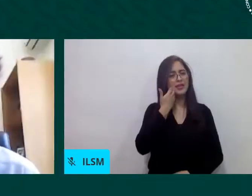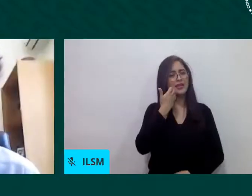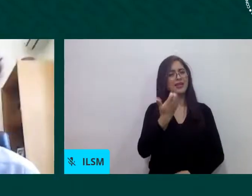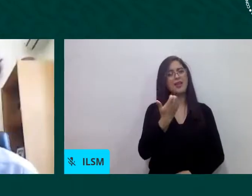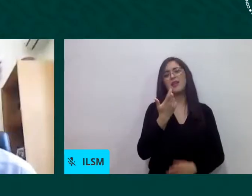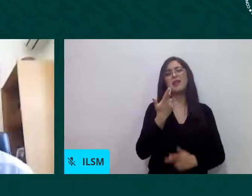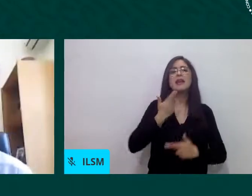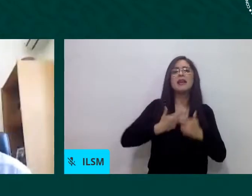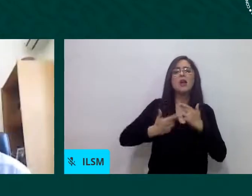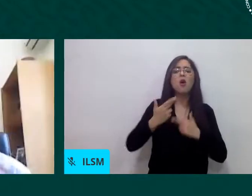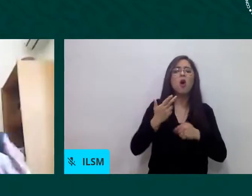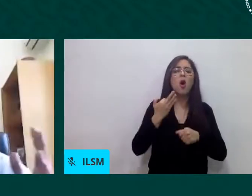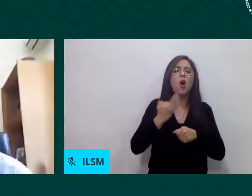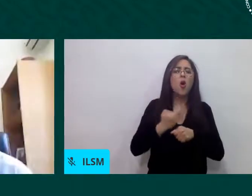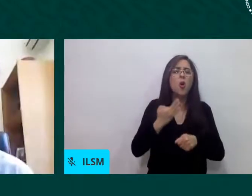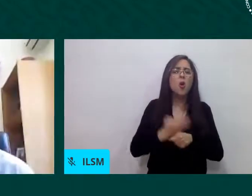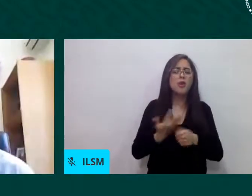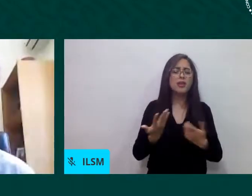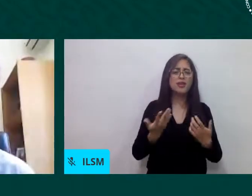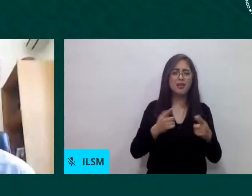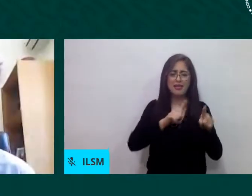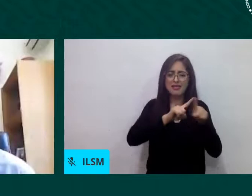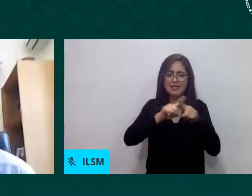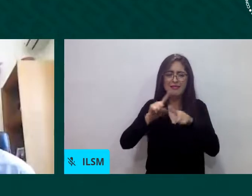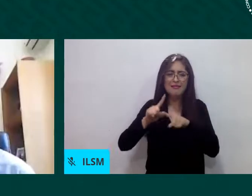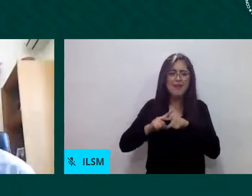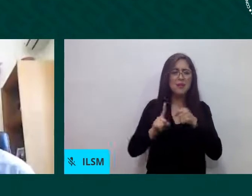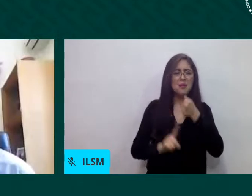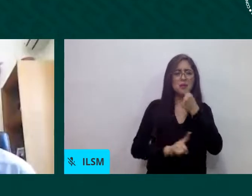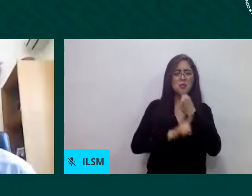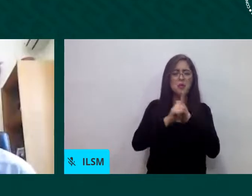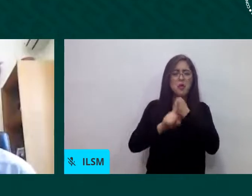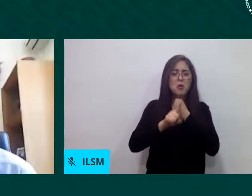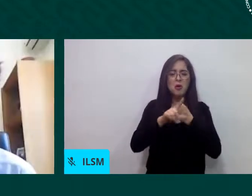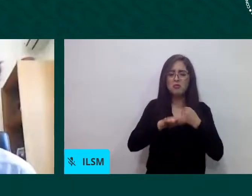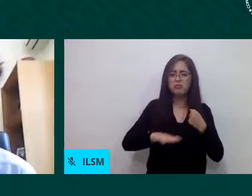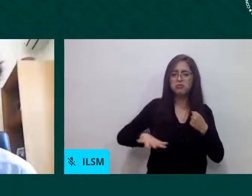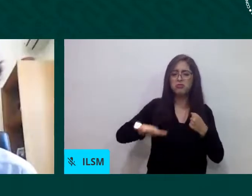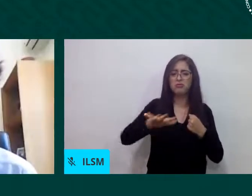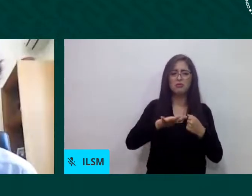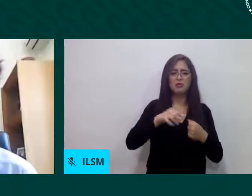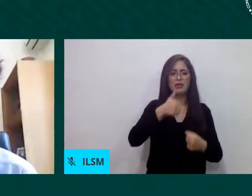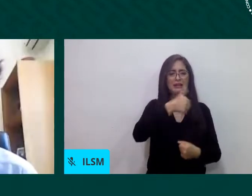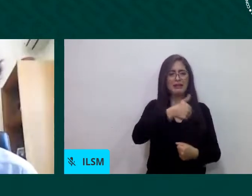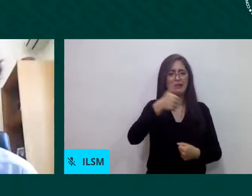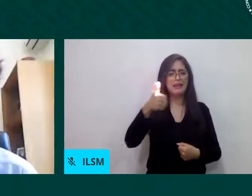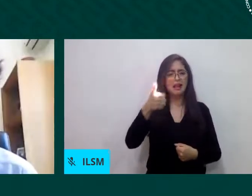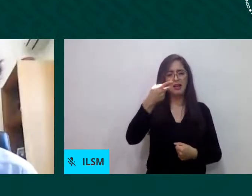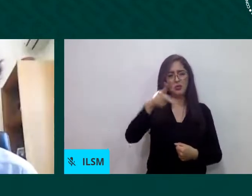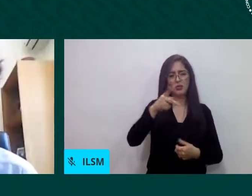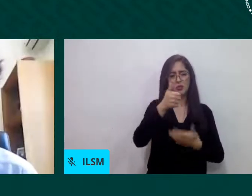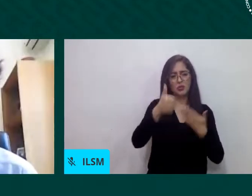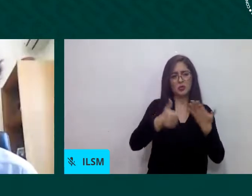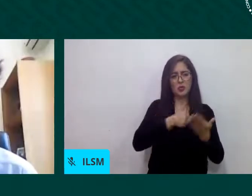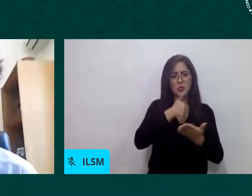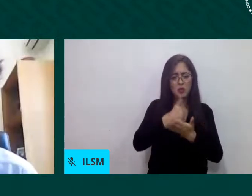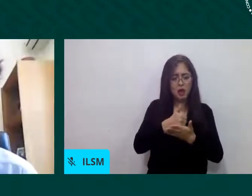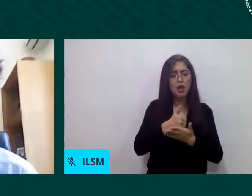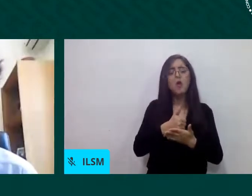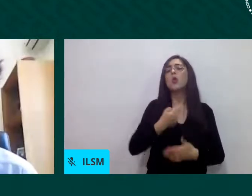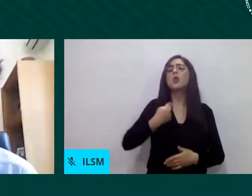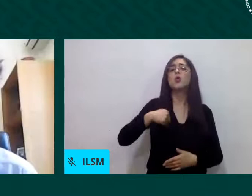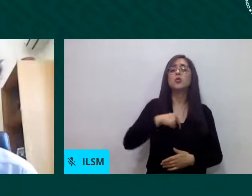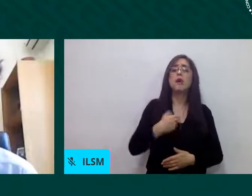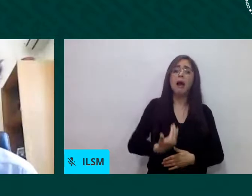están enfrentando hoy en las ciudades. Hicimos un diagnóstico de lo que las ciudades en la región